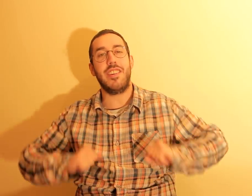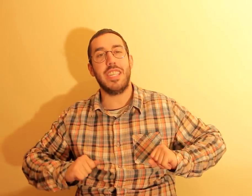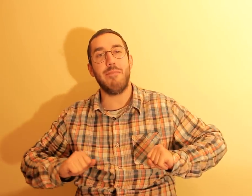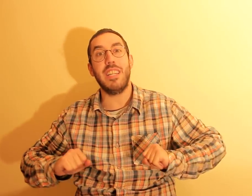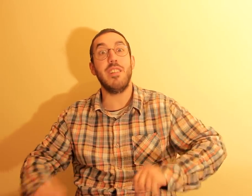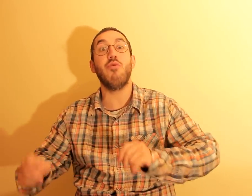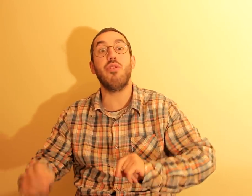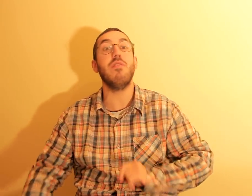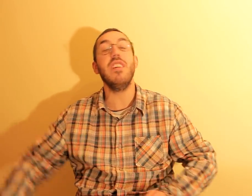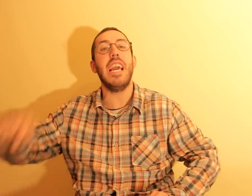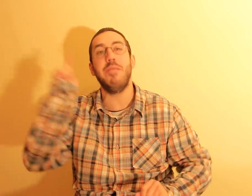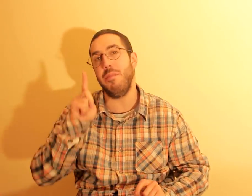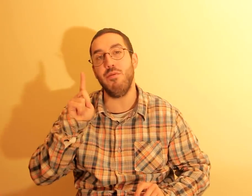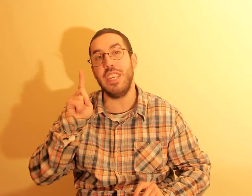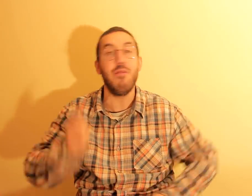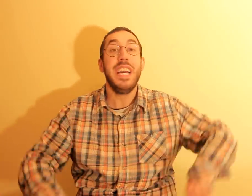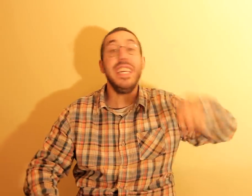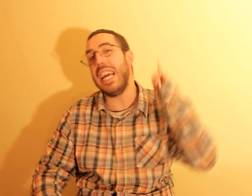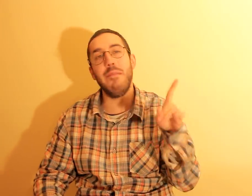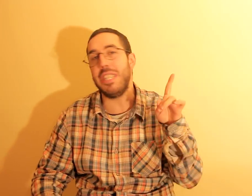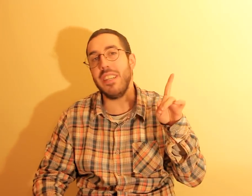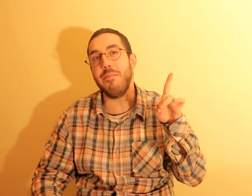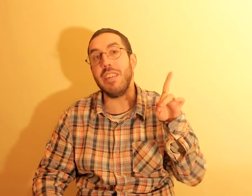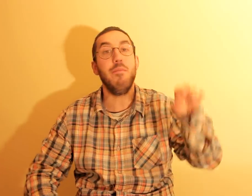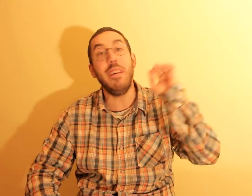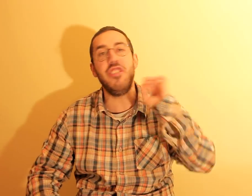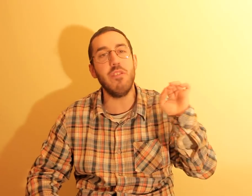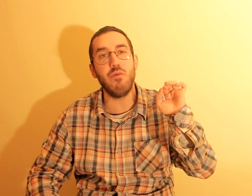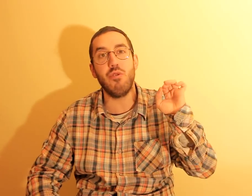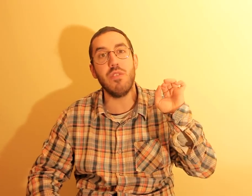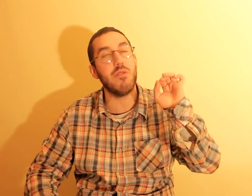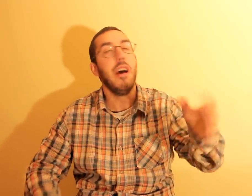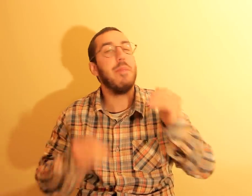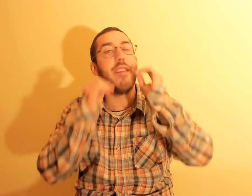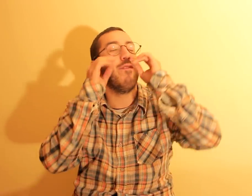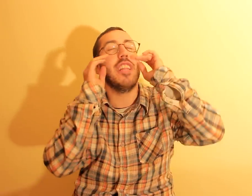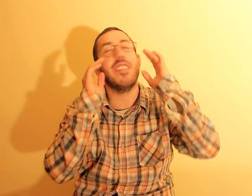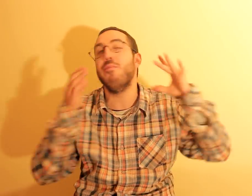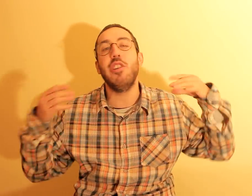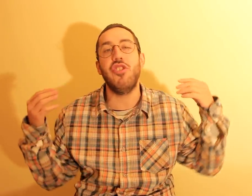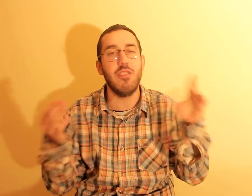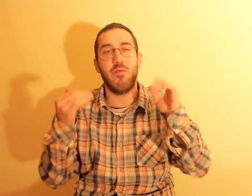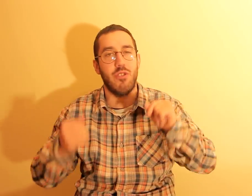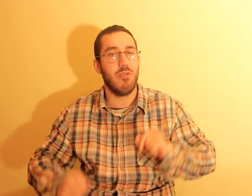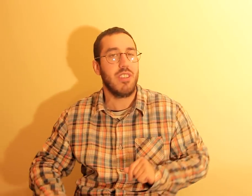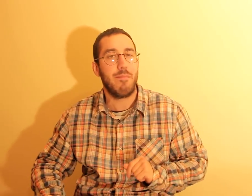esta semana, temos o som de MC Bruninho e MC Livinho. Um beijinho gostoso, para quem for dar-se um beijinho gostoso na